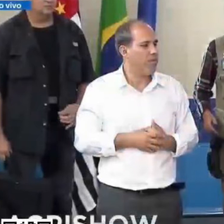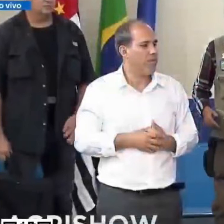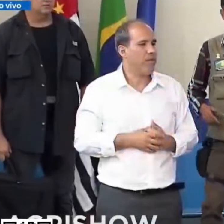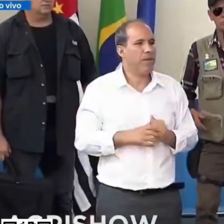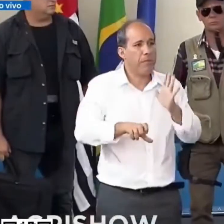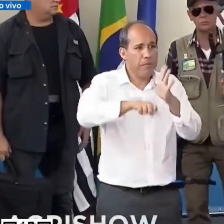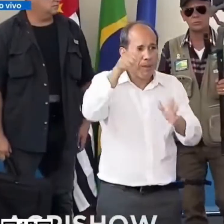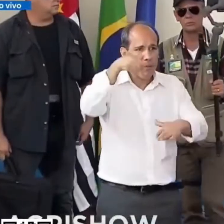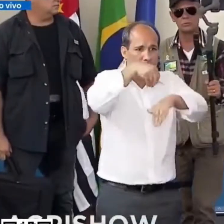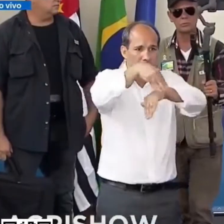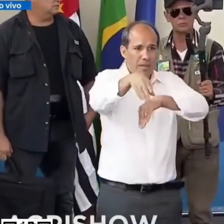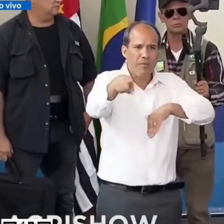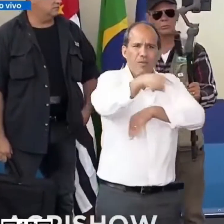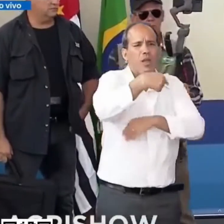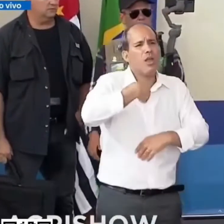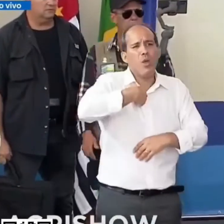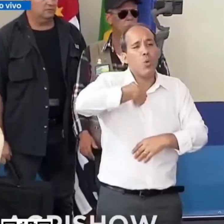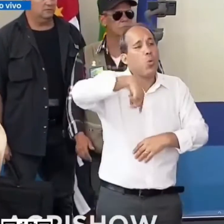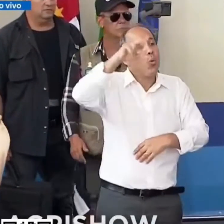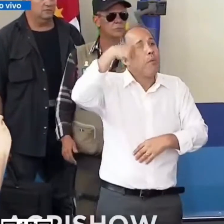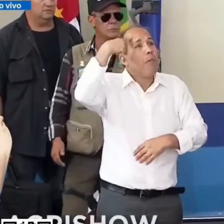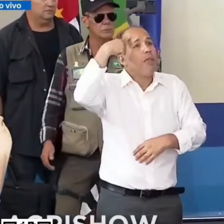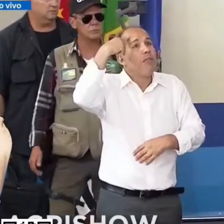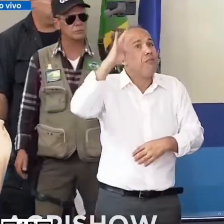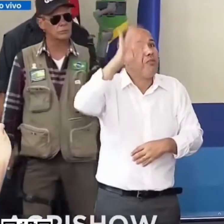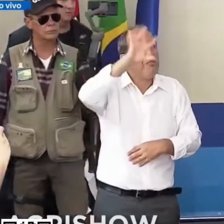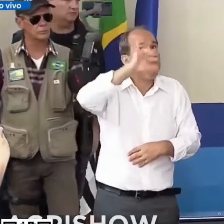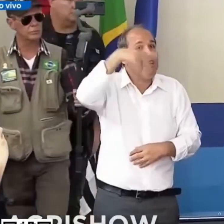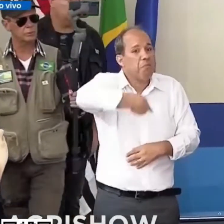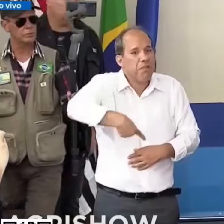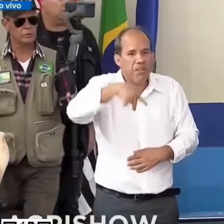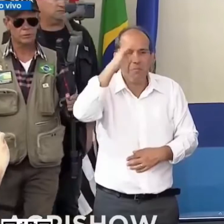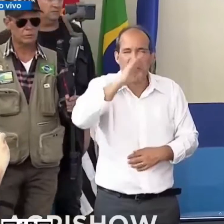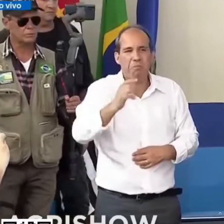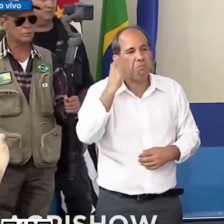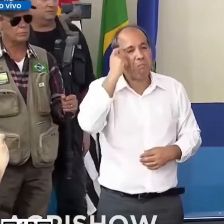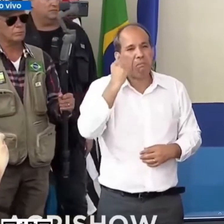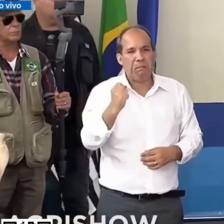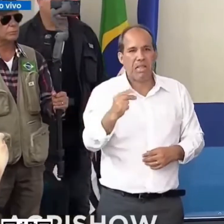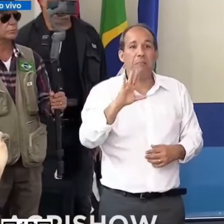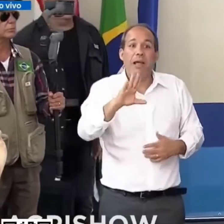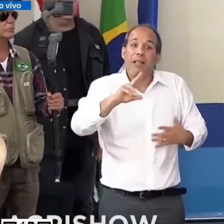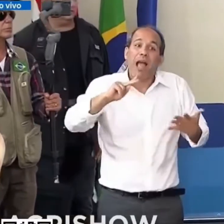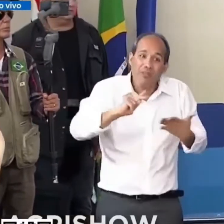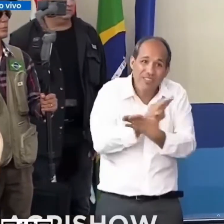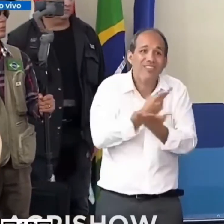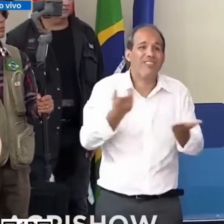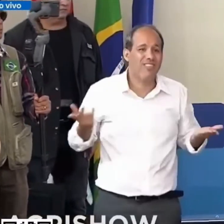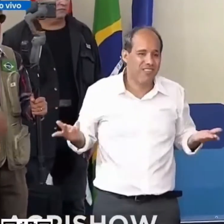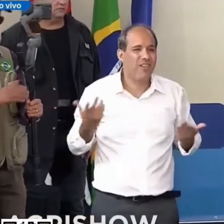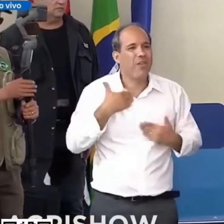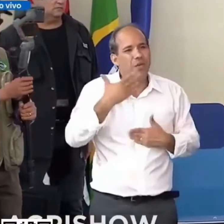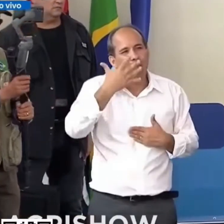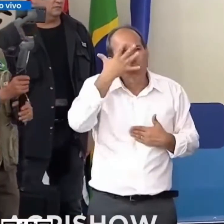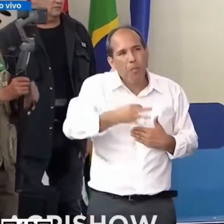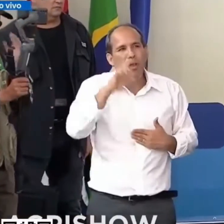Primeiro eu queria dizer uma coisa a vocês, eu jamais esperava ser presidente da república já que aconteceu, entendo